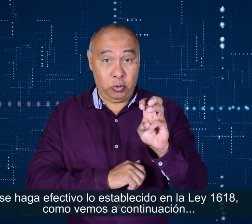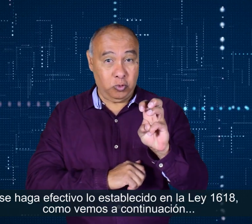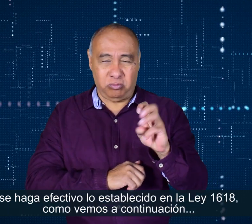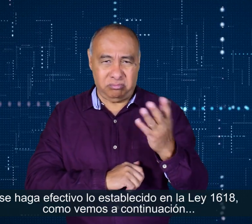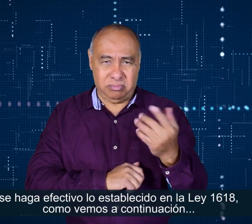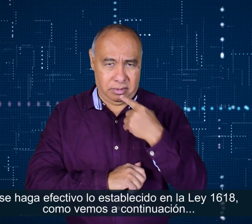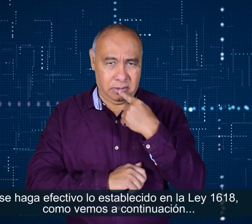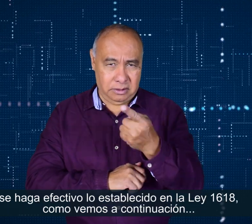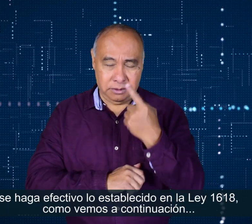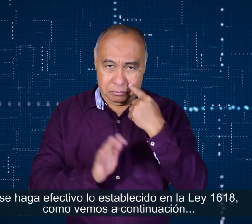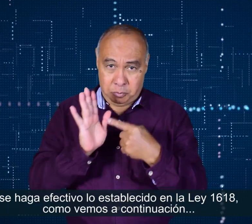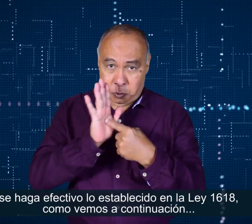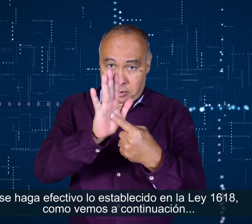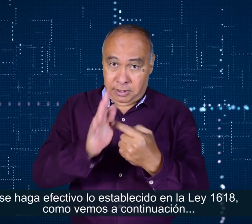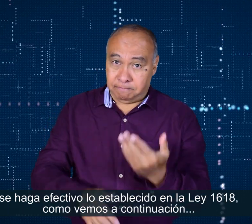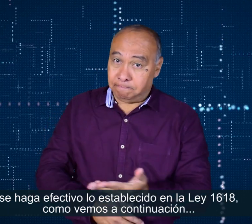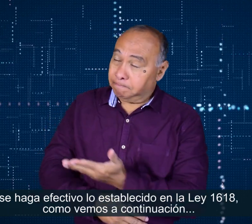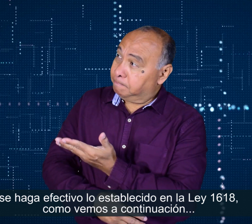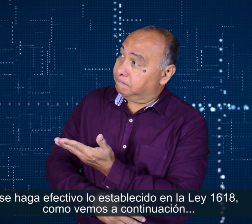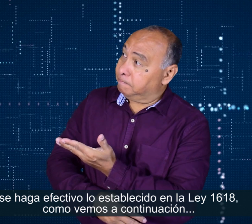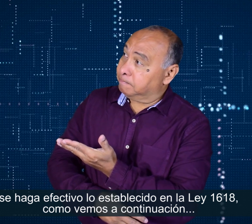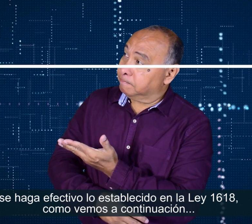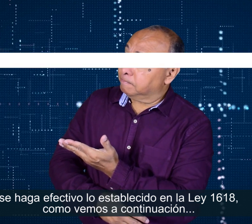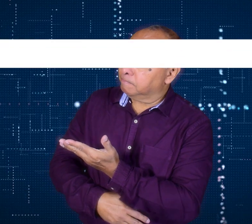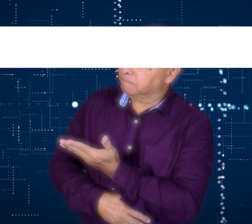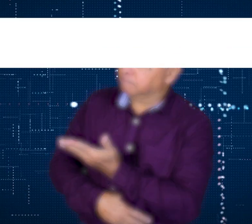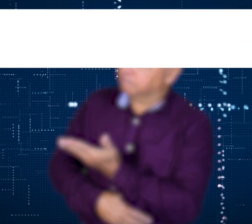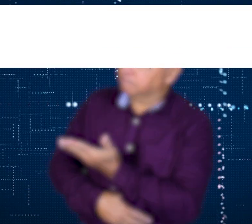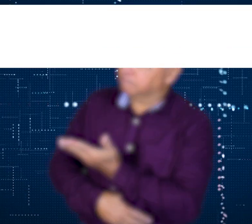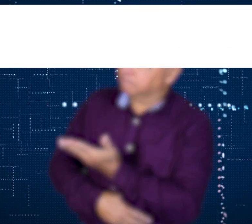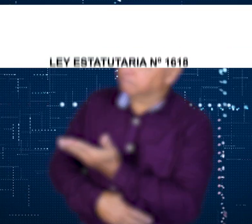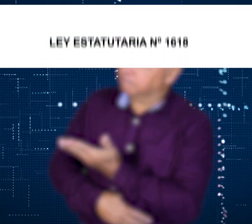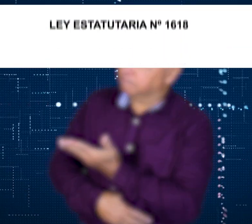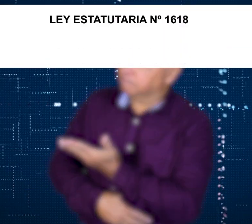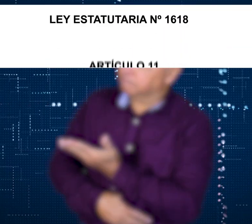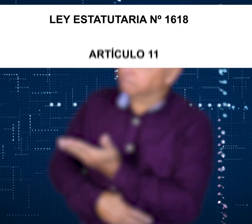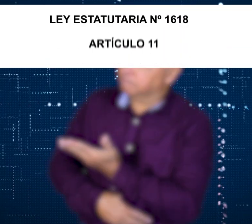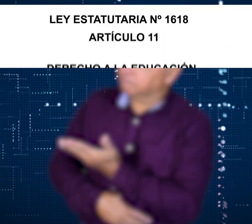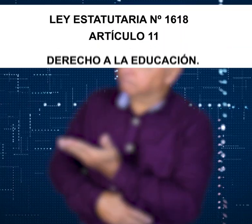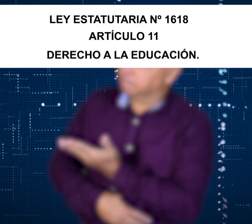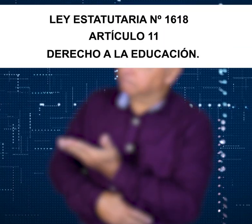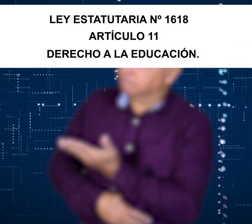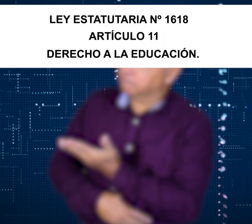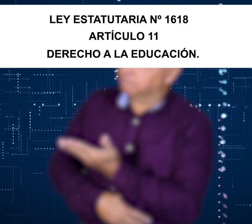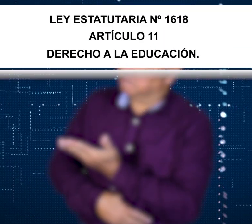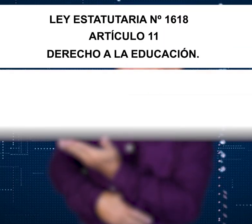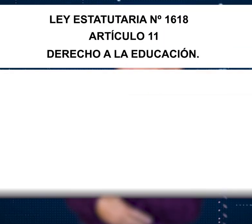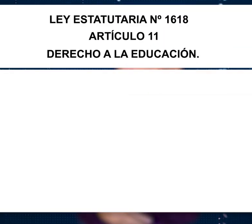establecido en la Ley 1618, como vemos a continuación. Ley Estatutaria 1618 Proveer los servicios de apoyo